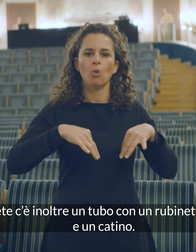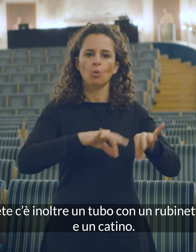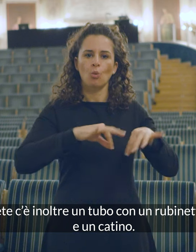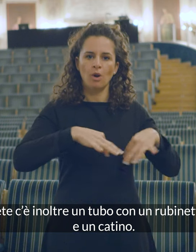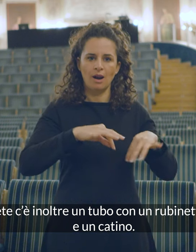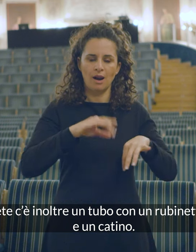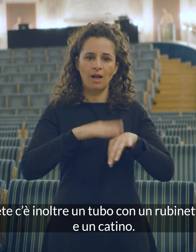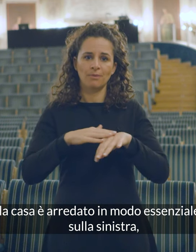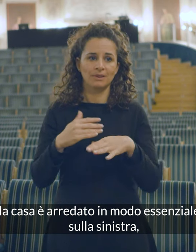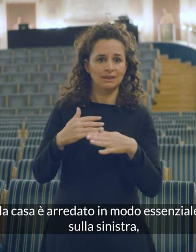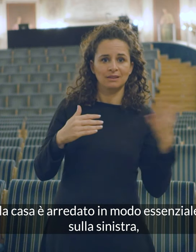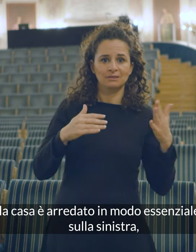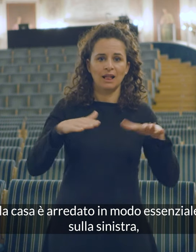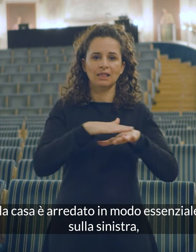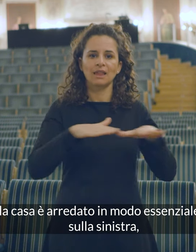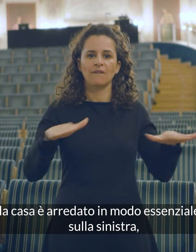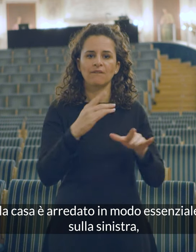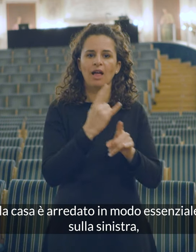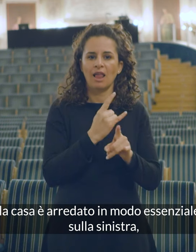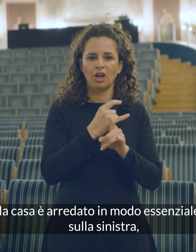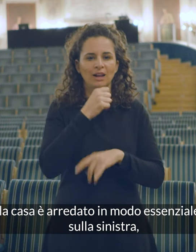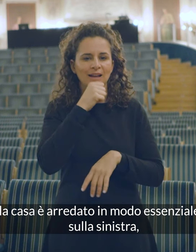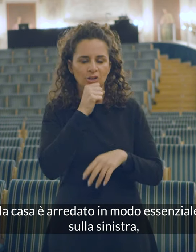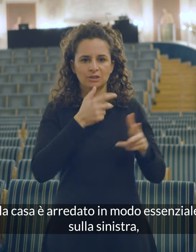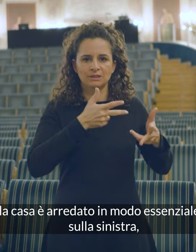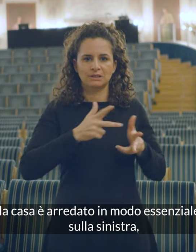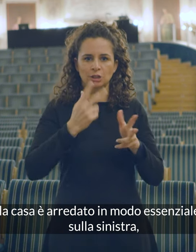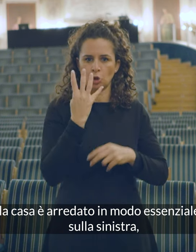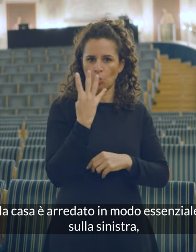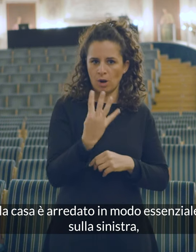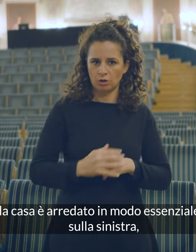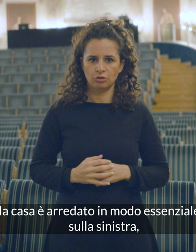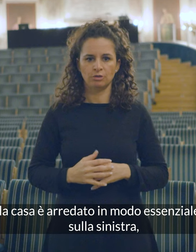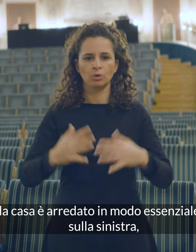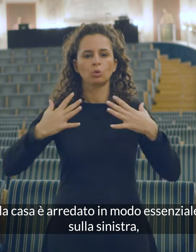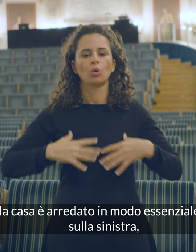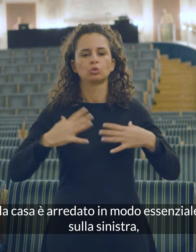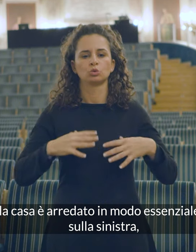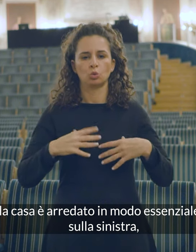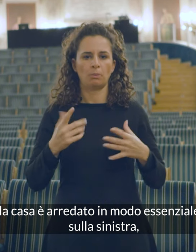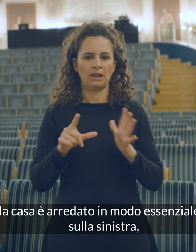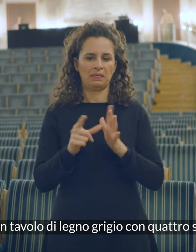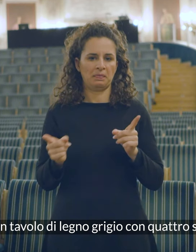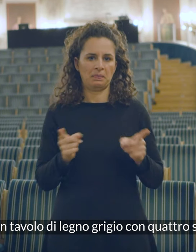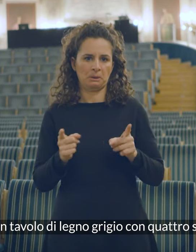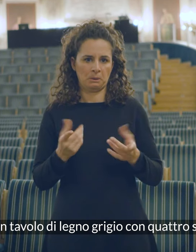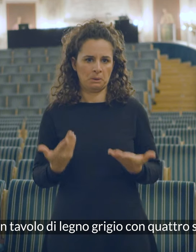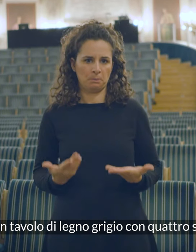catino. L'interno della casa è arredato in modo essenziale con una culla sulla sinistra e un tavolo di legno